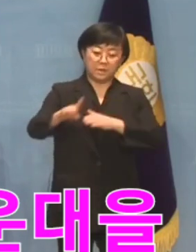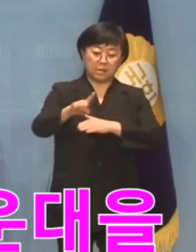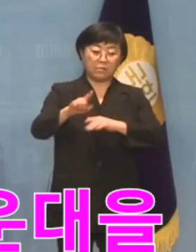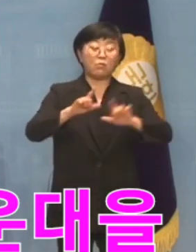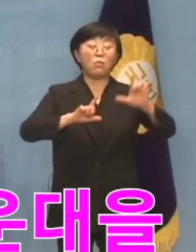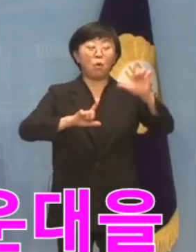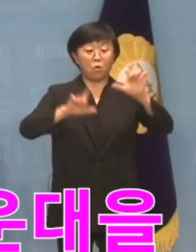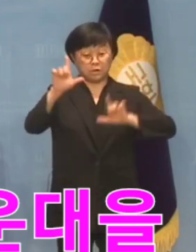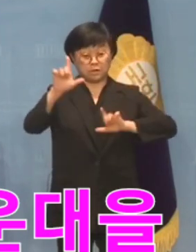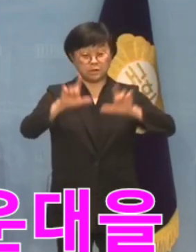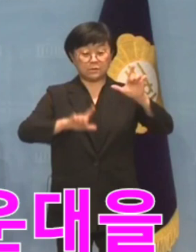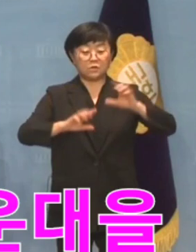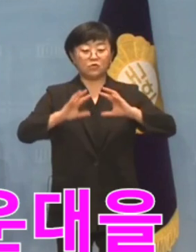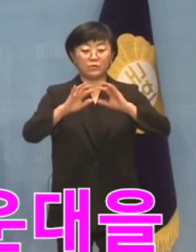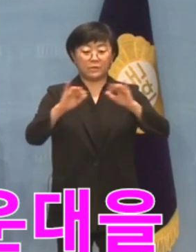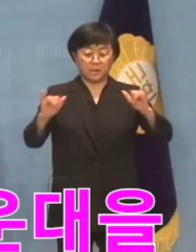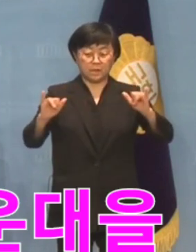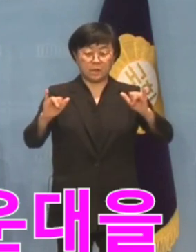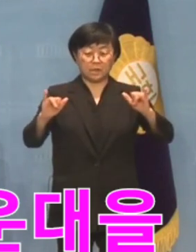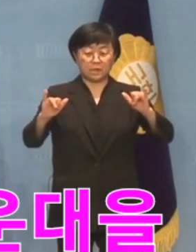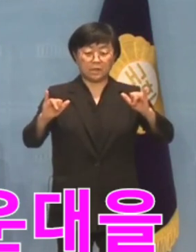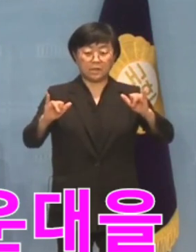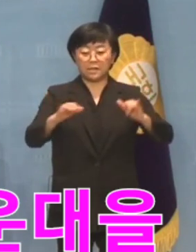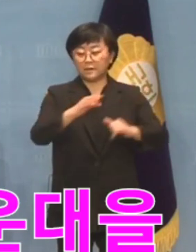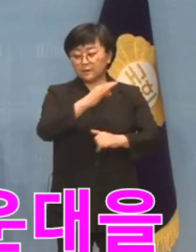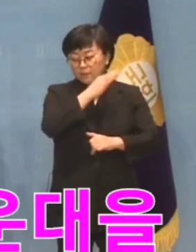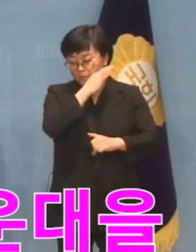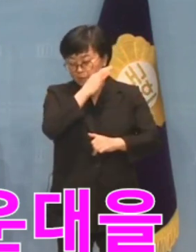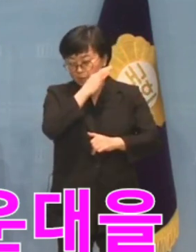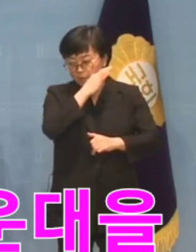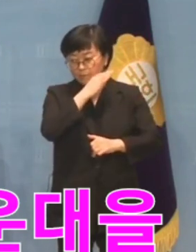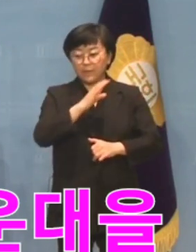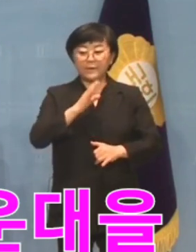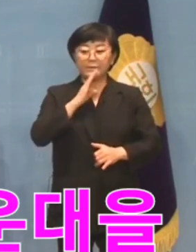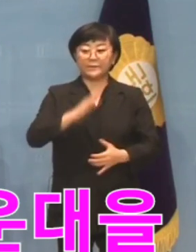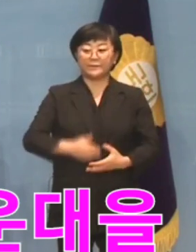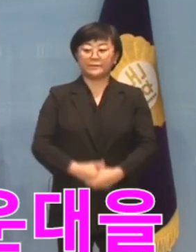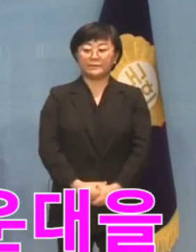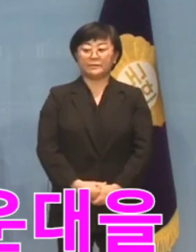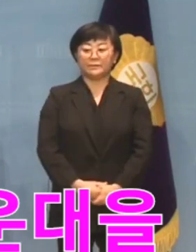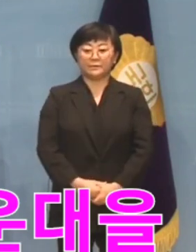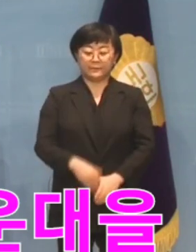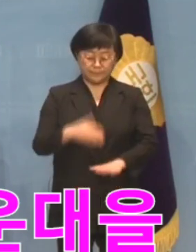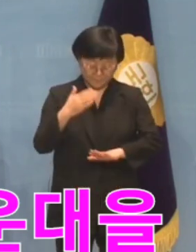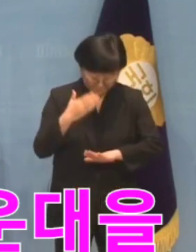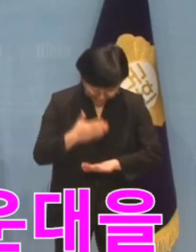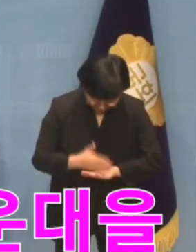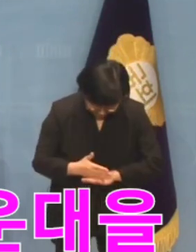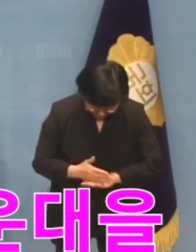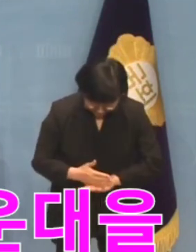모습은 국민께 낯부끄러운 것도 사실입니다. 감사합니다.